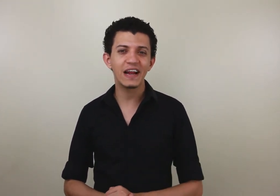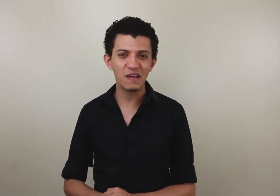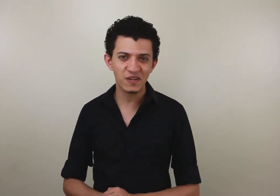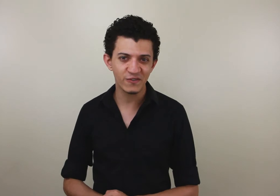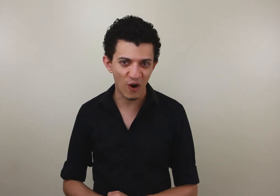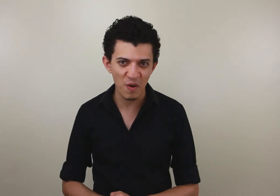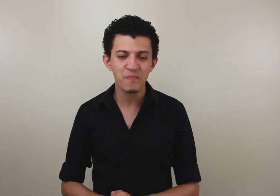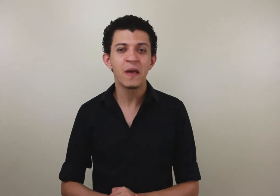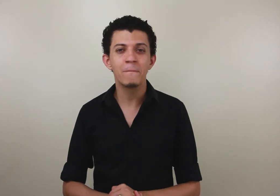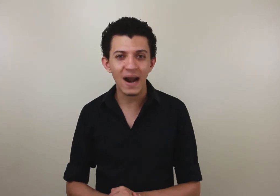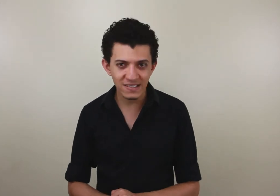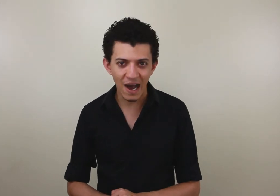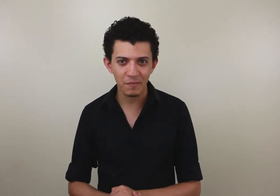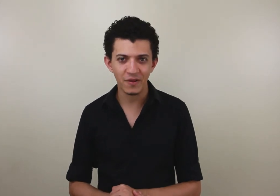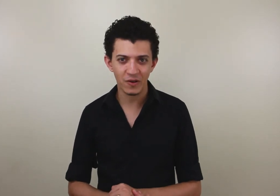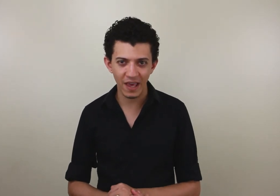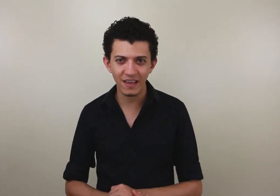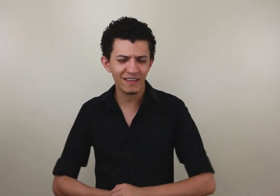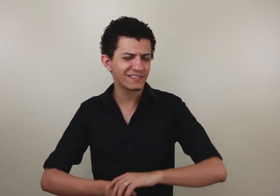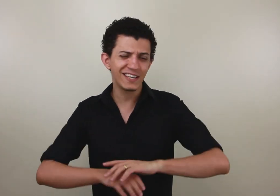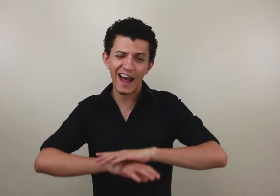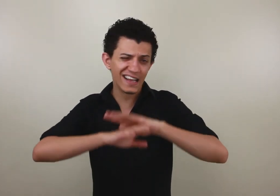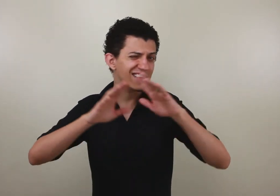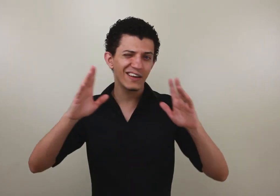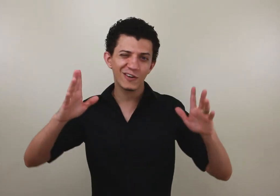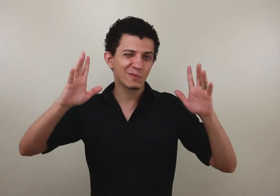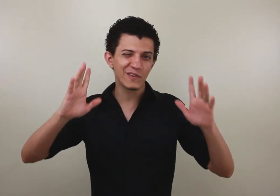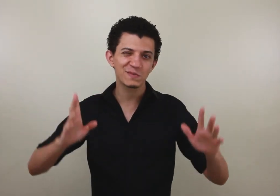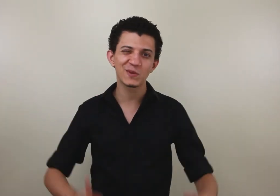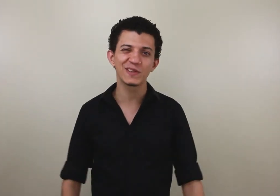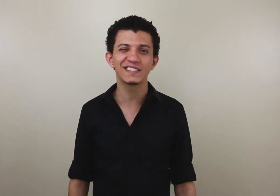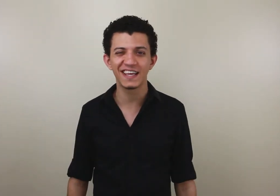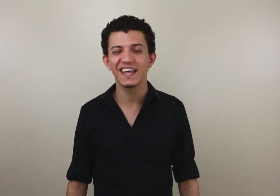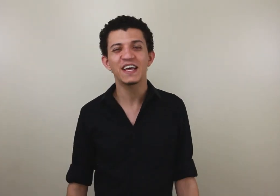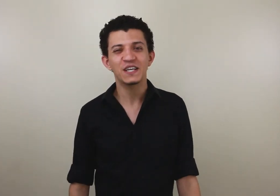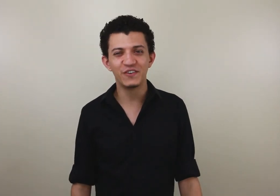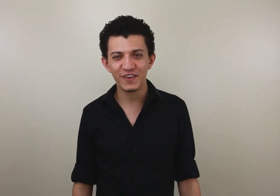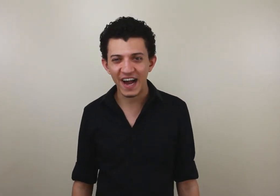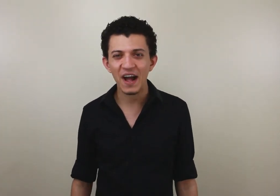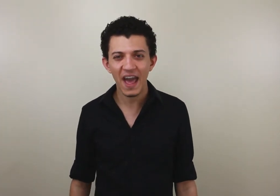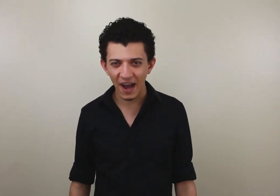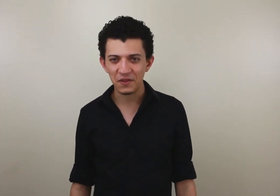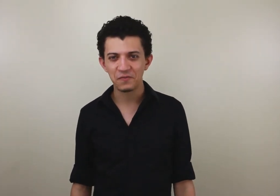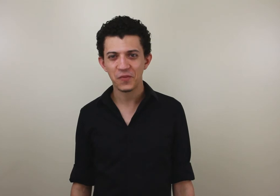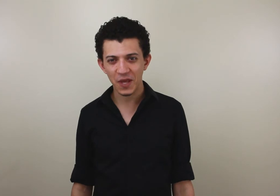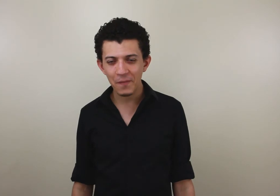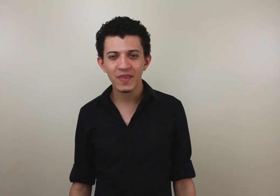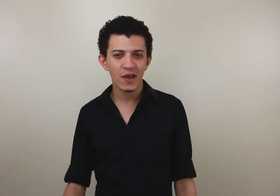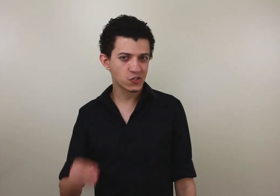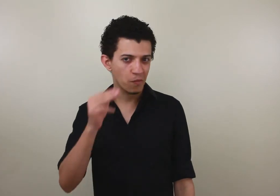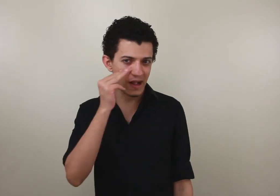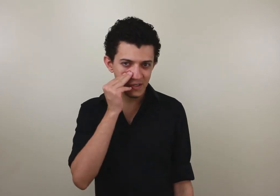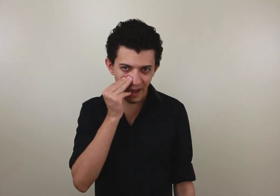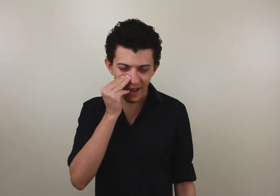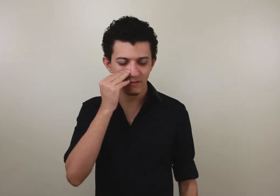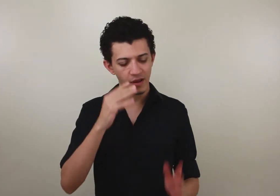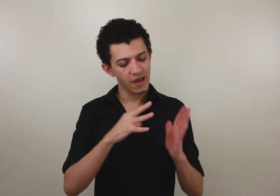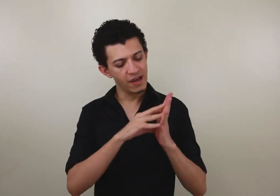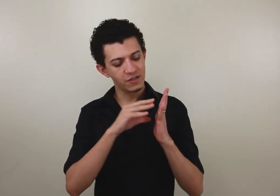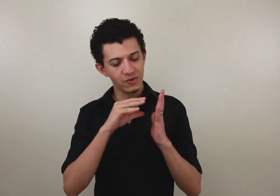a libras de forma mais rápida, e tirar essa neura de uma vez por todas aí de ficar errando. Eu sou Márcio Barreto, esse é